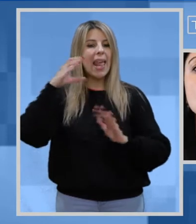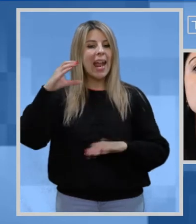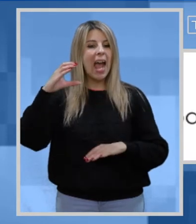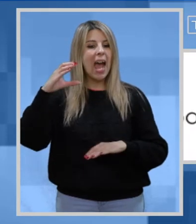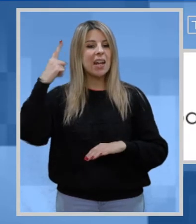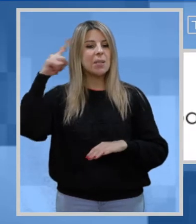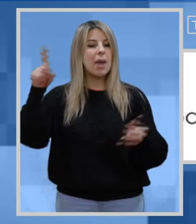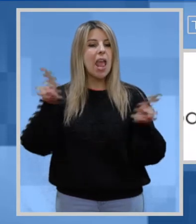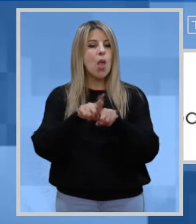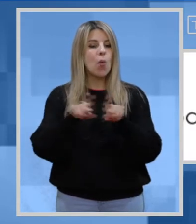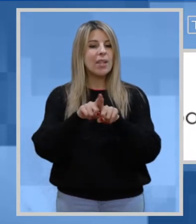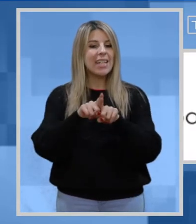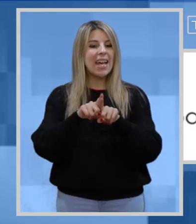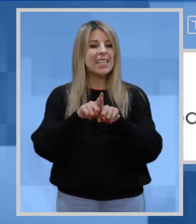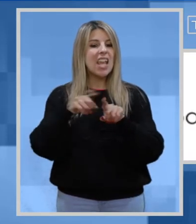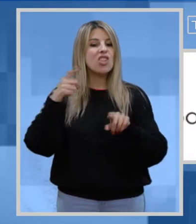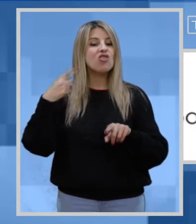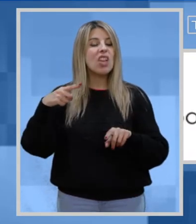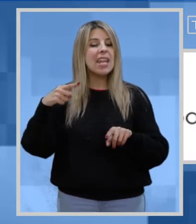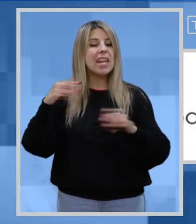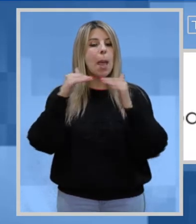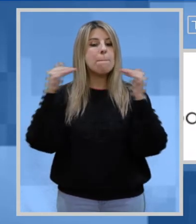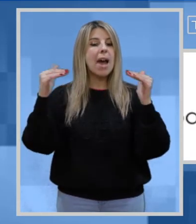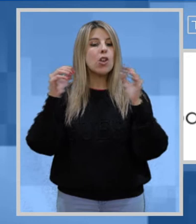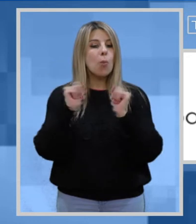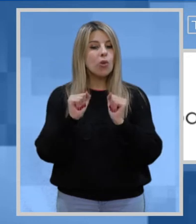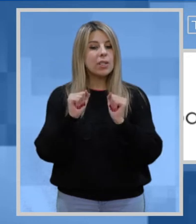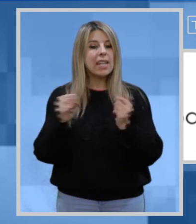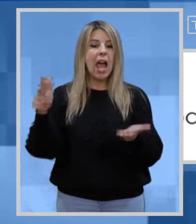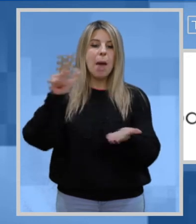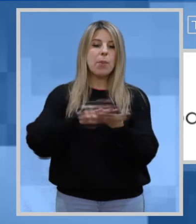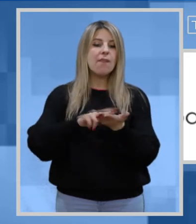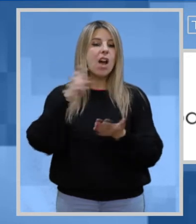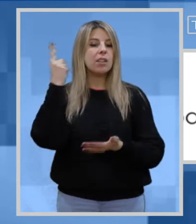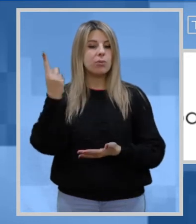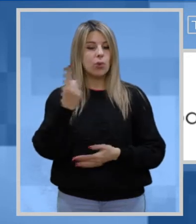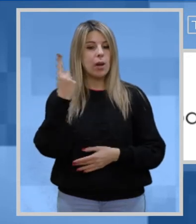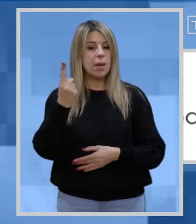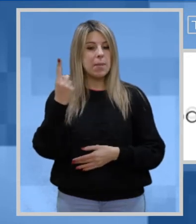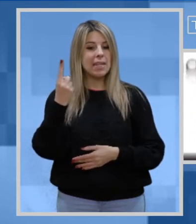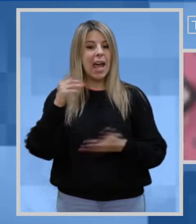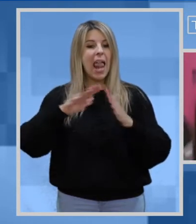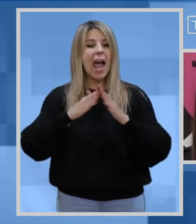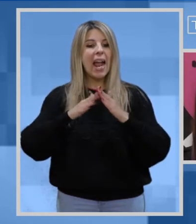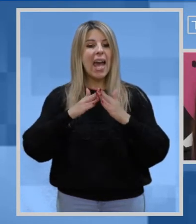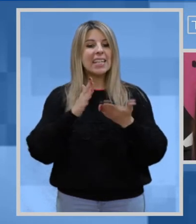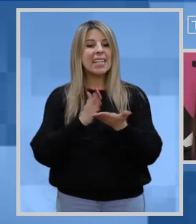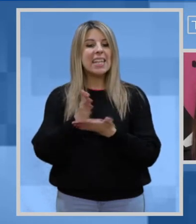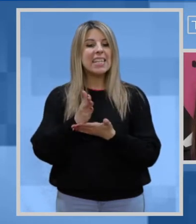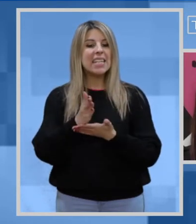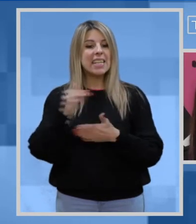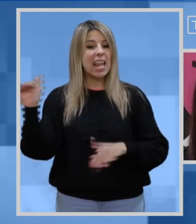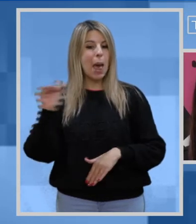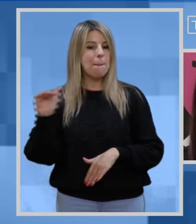Cavras Per l'equità tra i generi e le pari opportunità ha approvato all'unanimità la Carta dei diritti della bambina